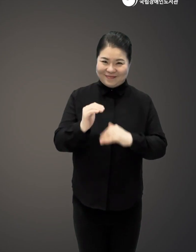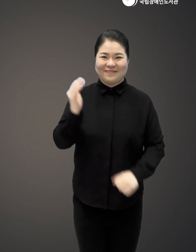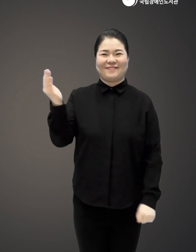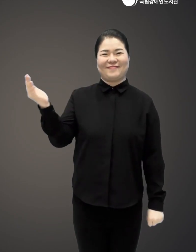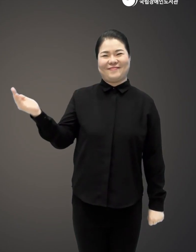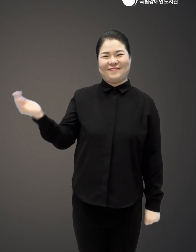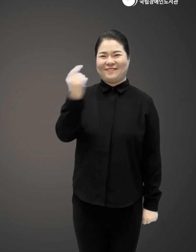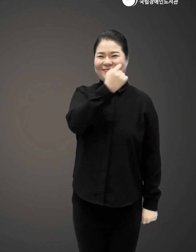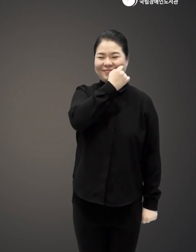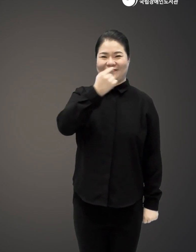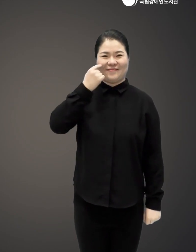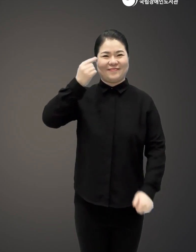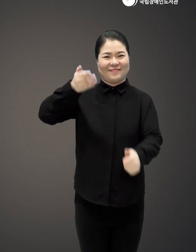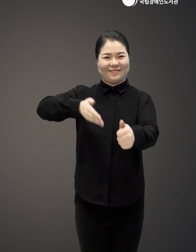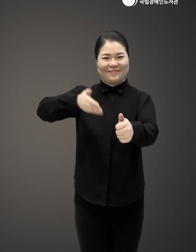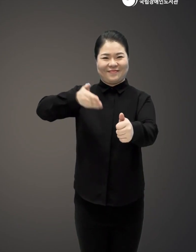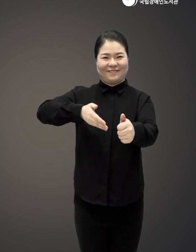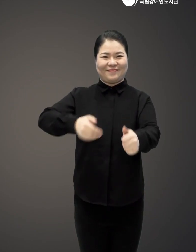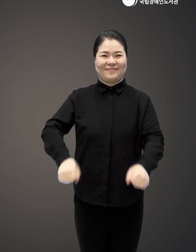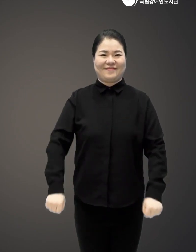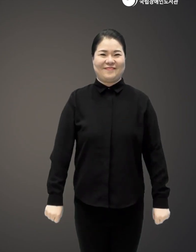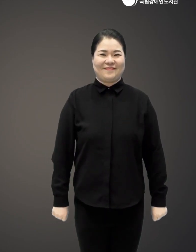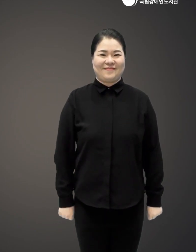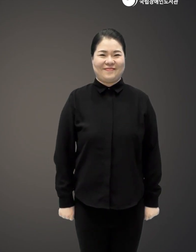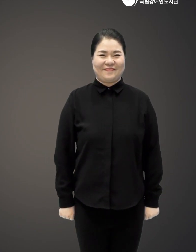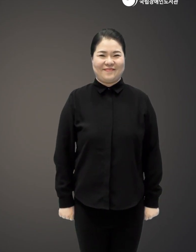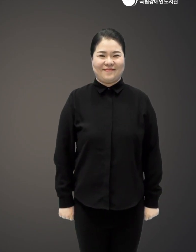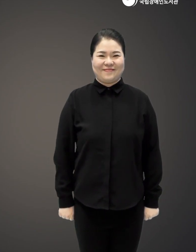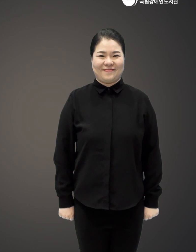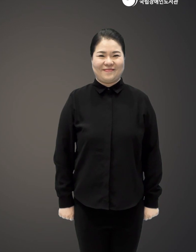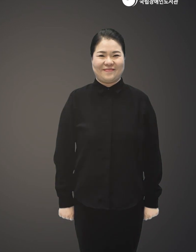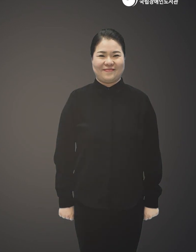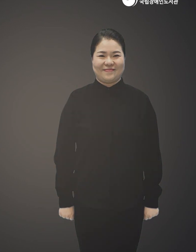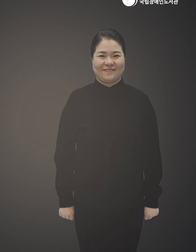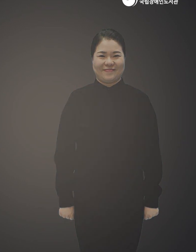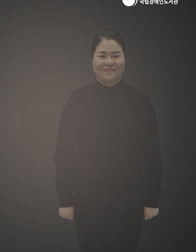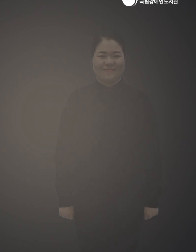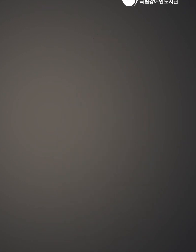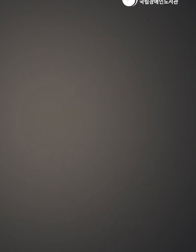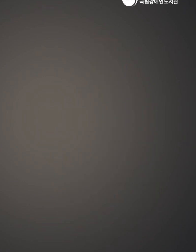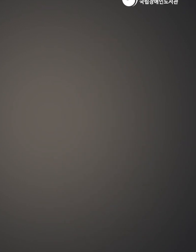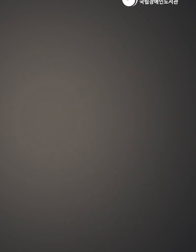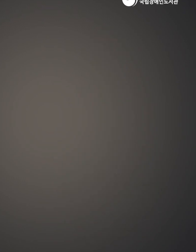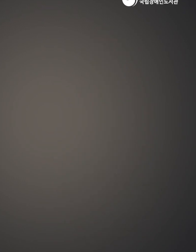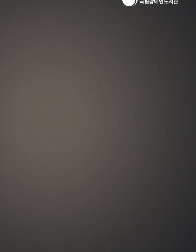아이버커민스 제프리 거버 출판사 사람의 집